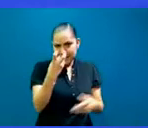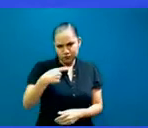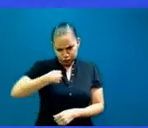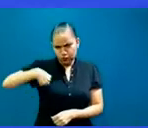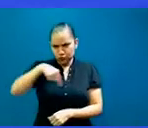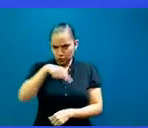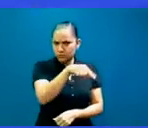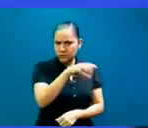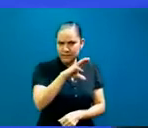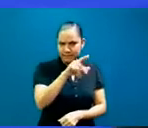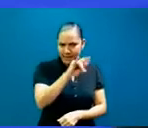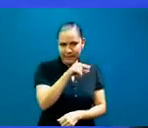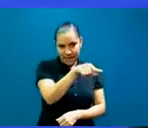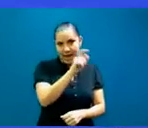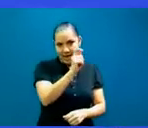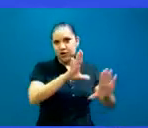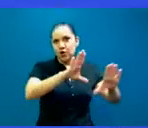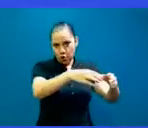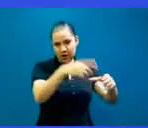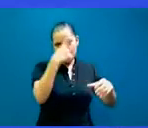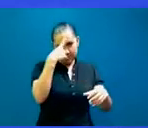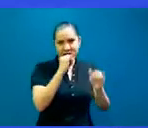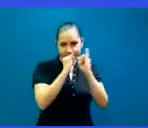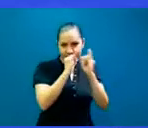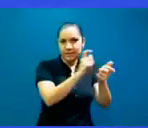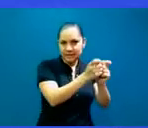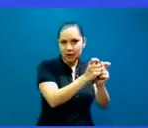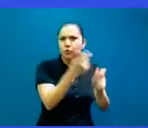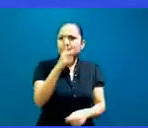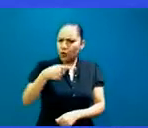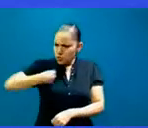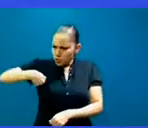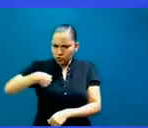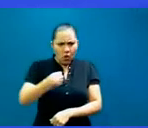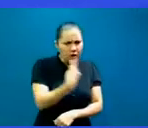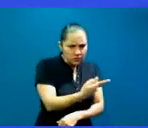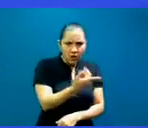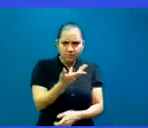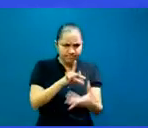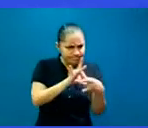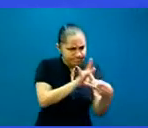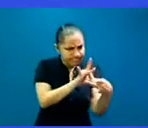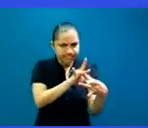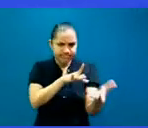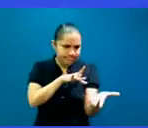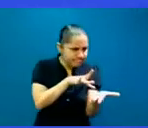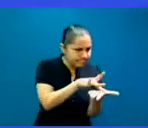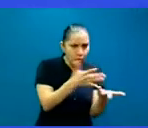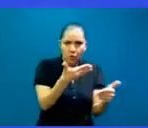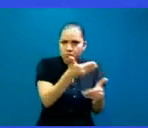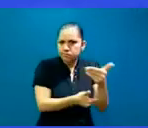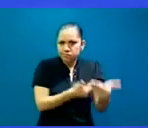colegio de intérpretes y traductores al igual que nosotros, ¿qué podemos hacer para, para lograr una sinergia en positivo? Y entonces,